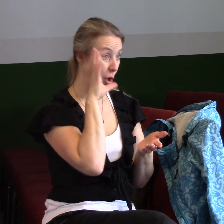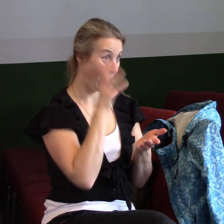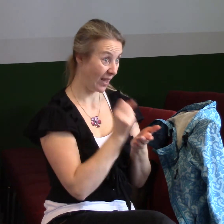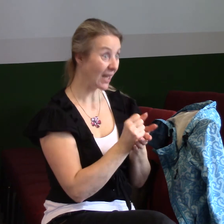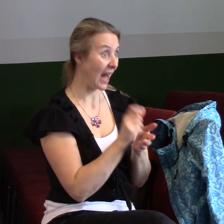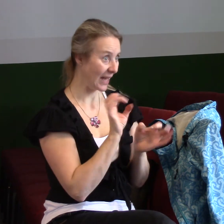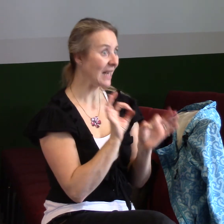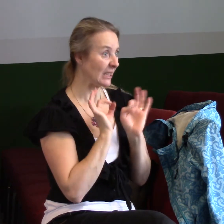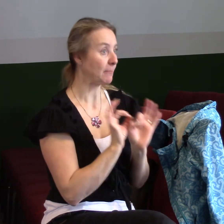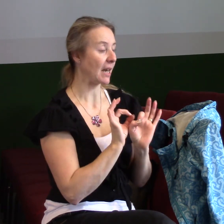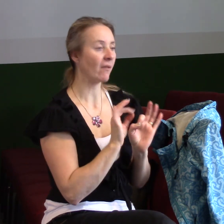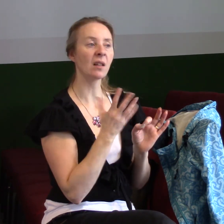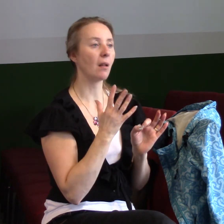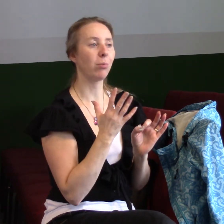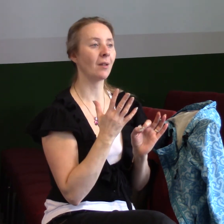atmosféře, kdy jsou kolem tebe křesťané,